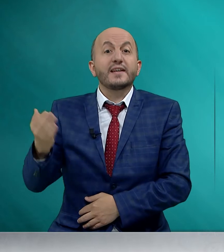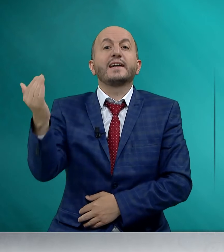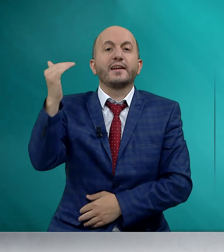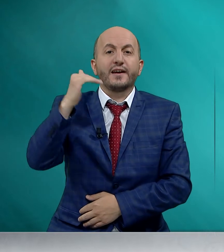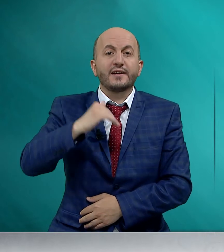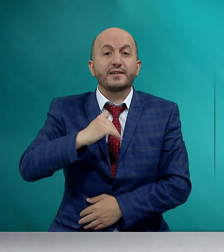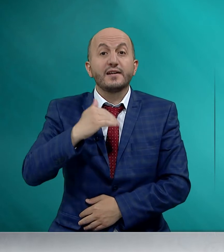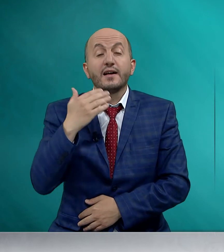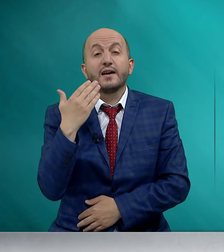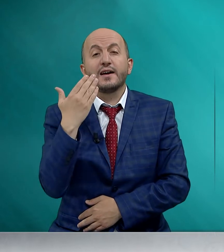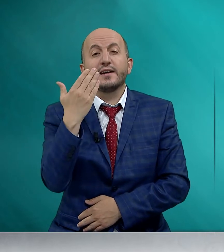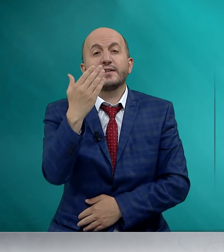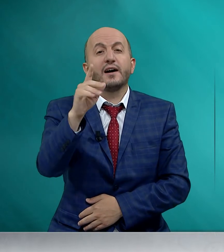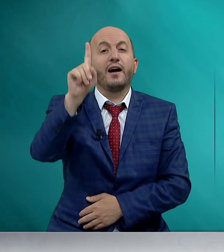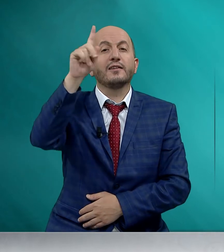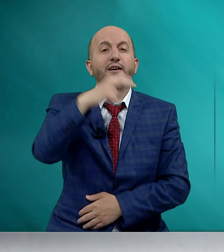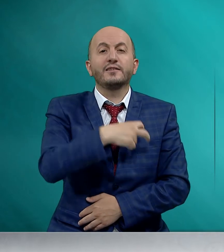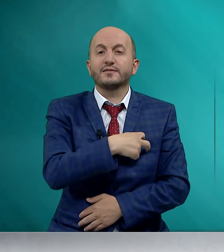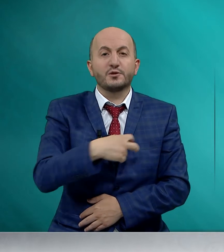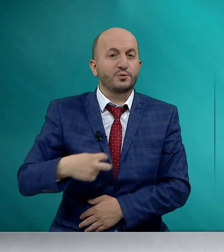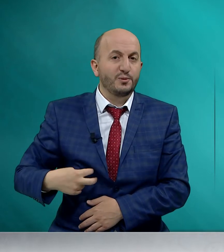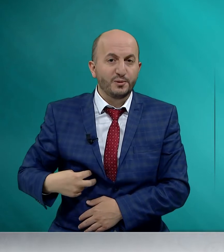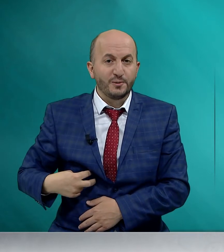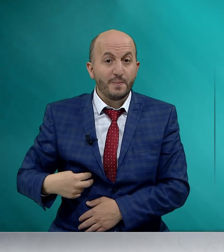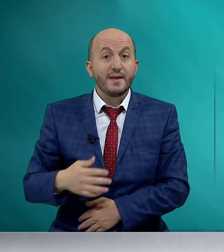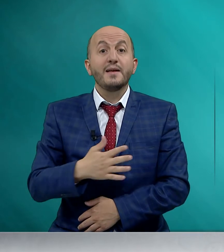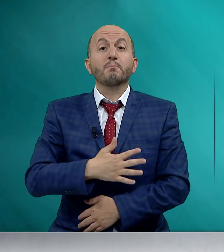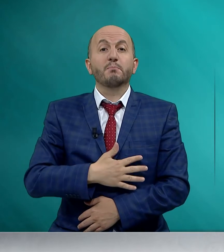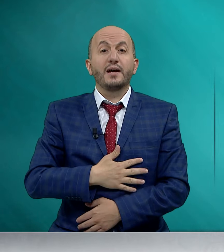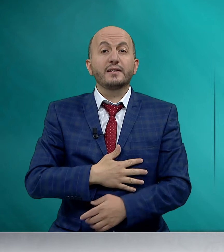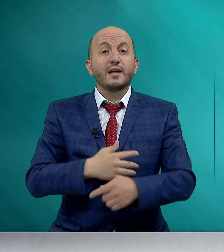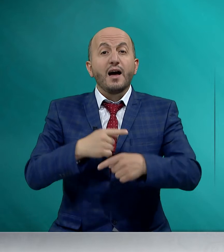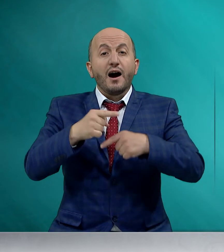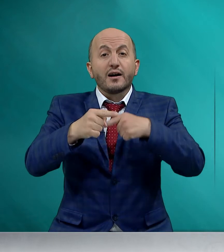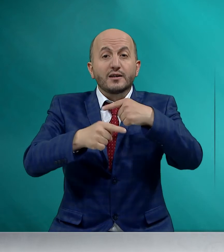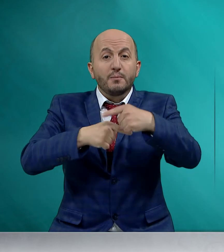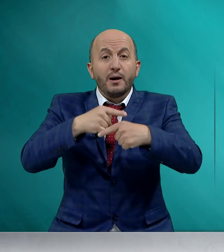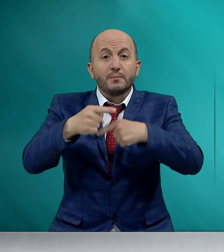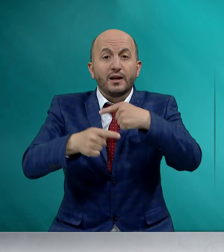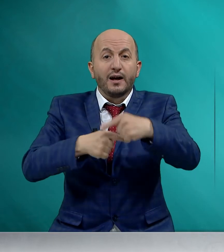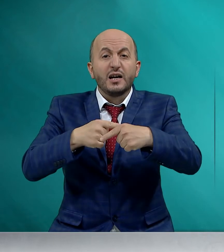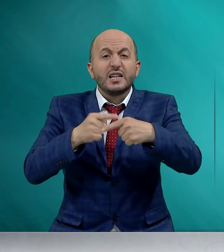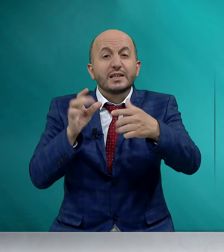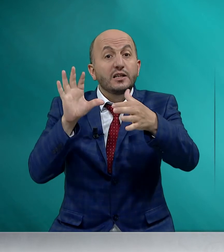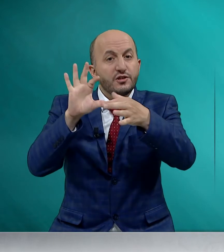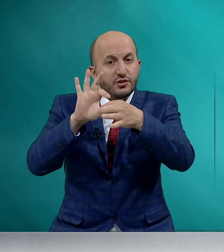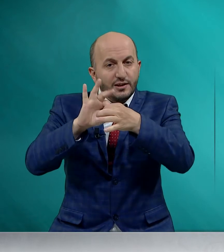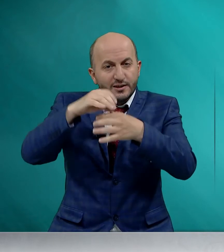gelerek, Ey Allah'ın Resulü ben akrabamla ilişkilerimi